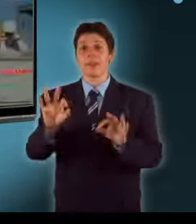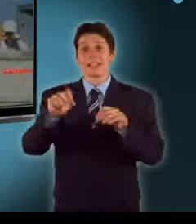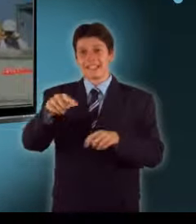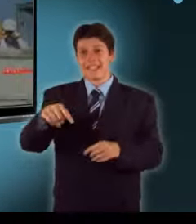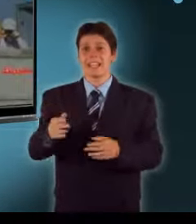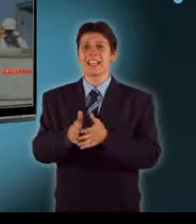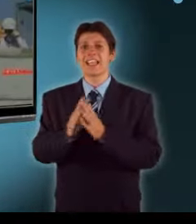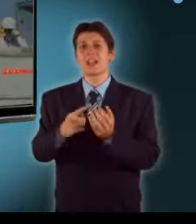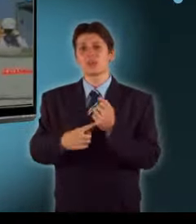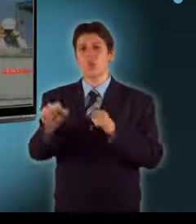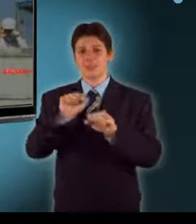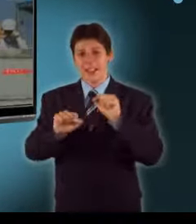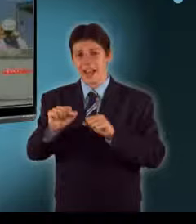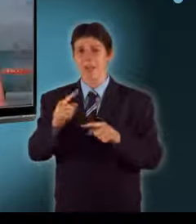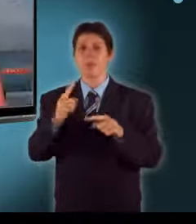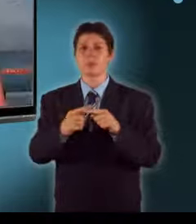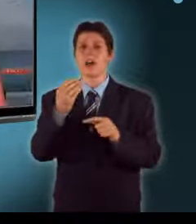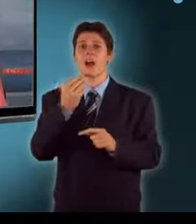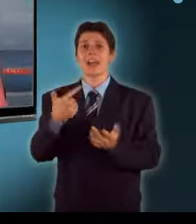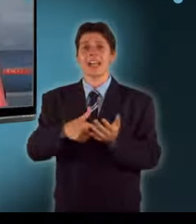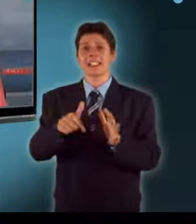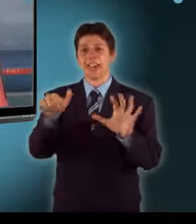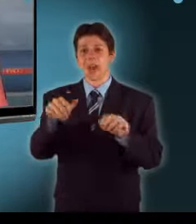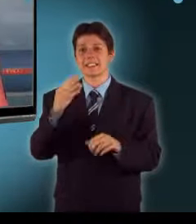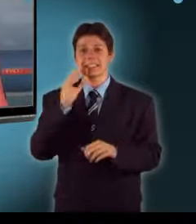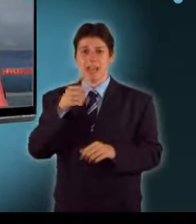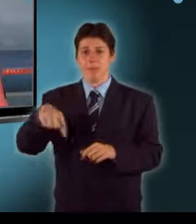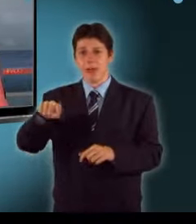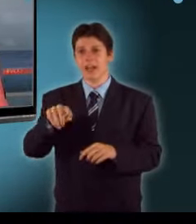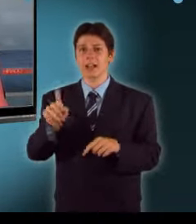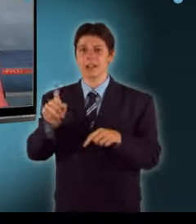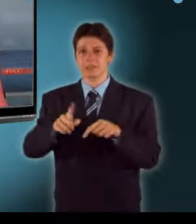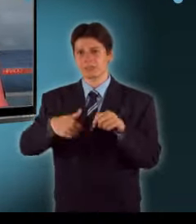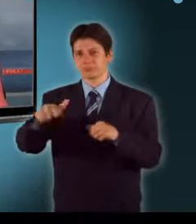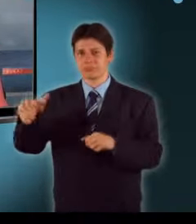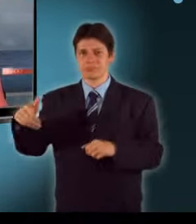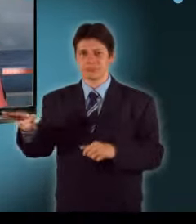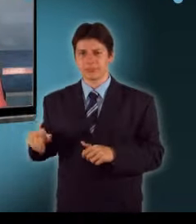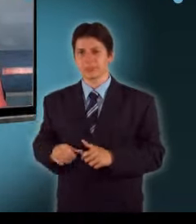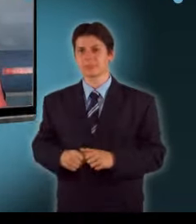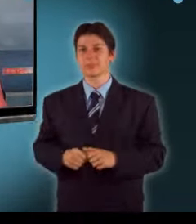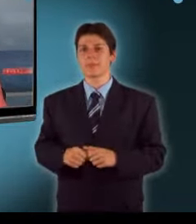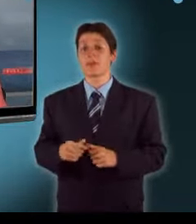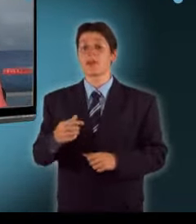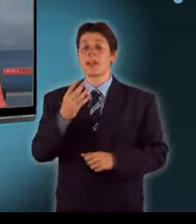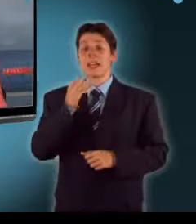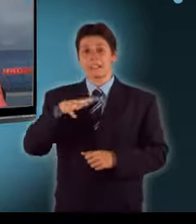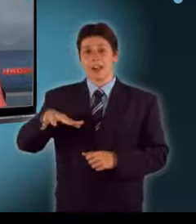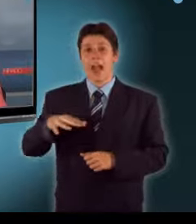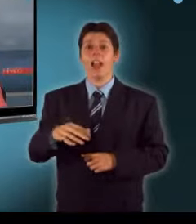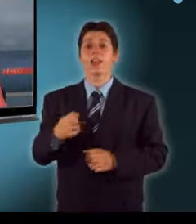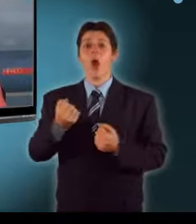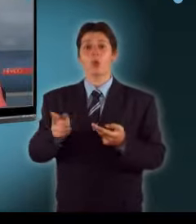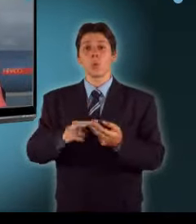embert akar elküldeni. Lovak kévedtek az autópályára Izraelben. Turisták egy autóból vették fel,